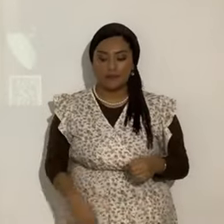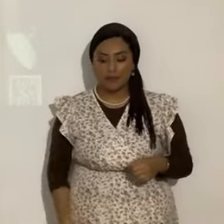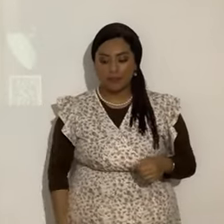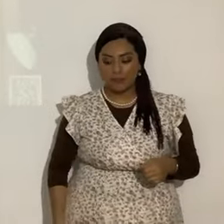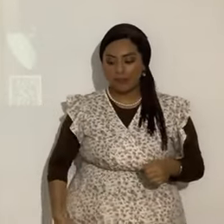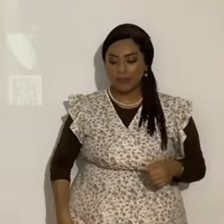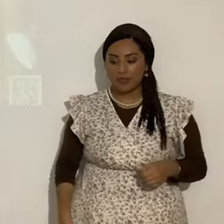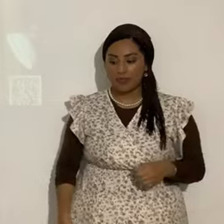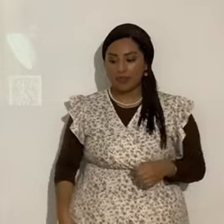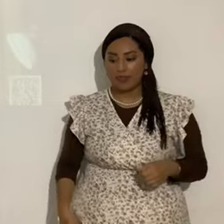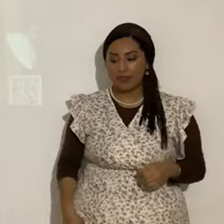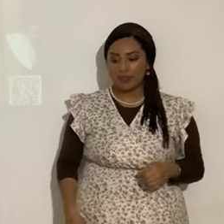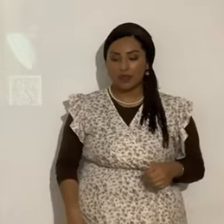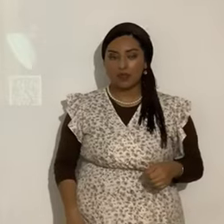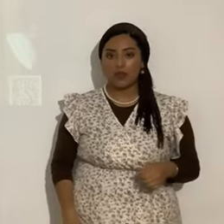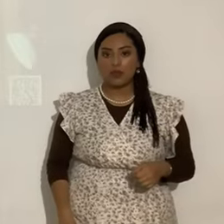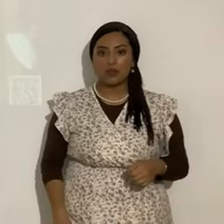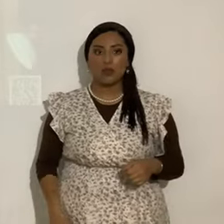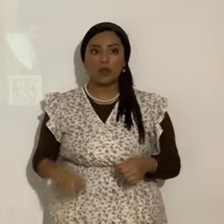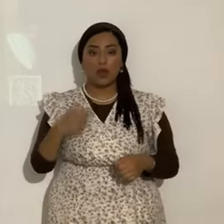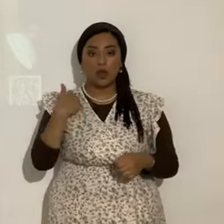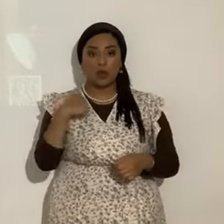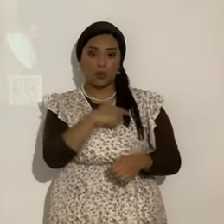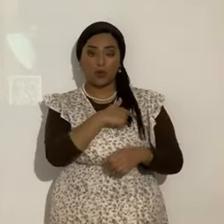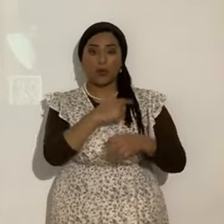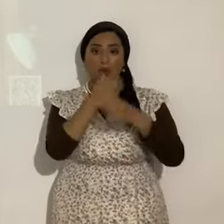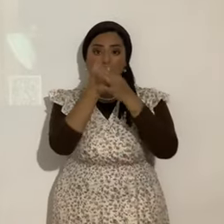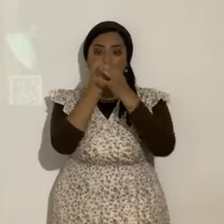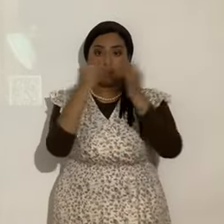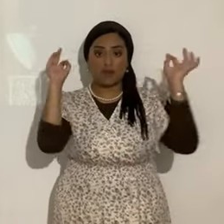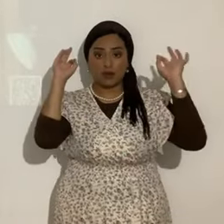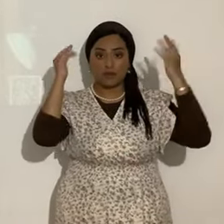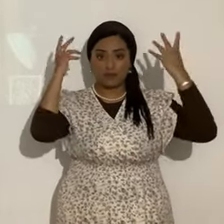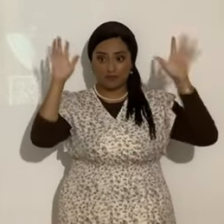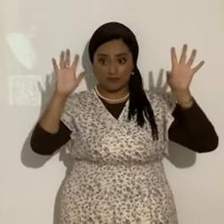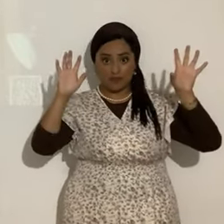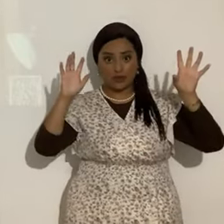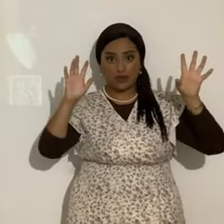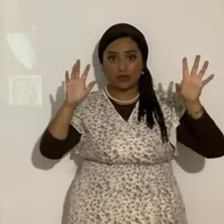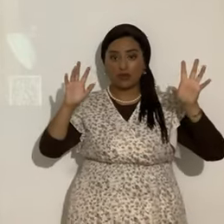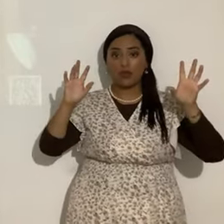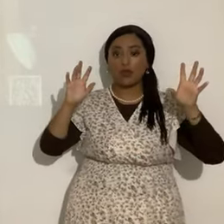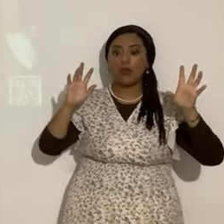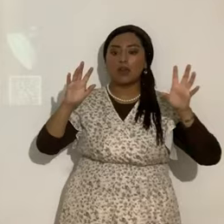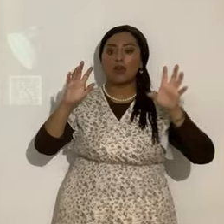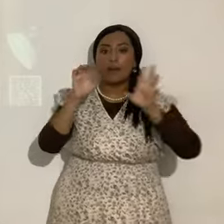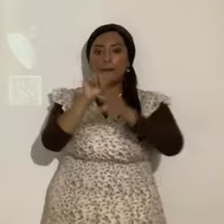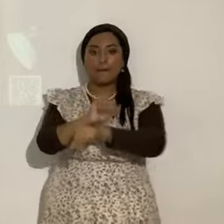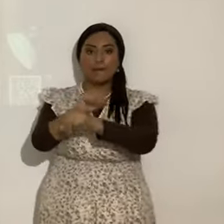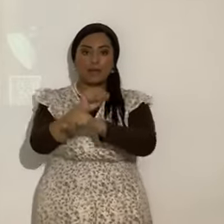Entonces. Somos libres ya de la esclavitud del pecado.